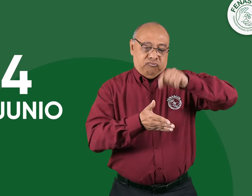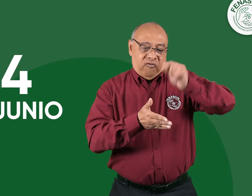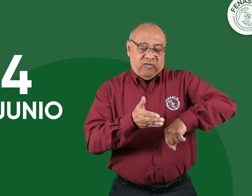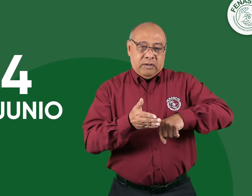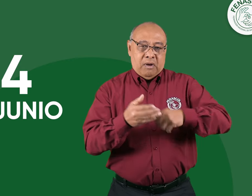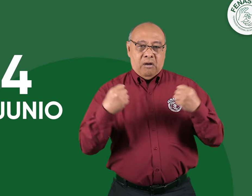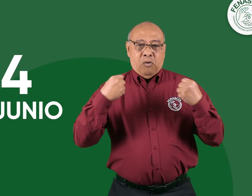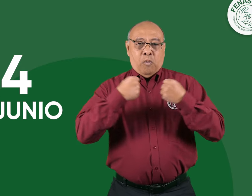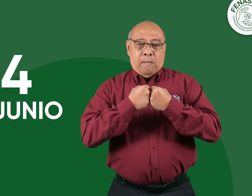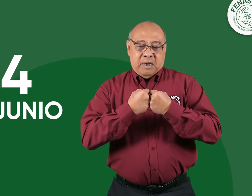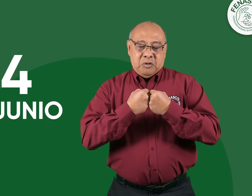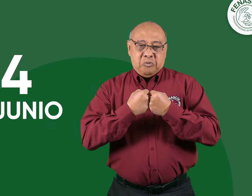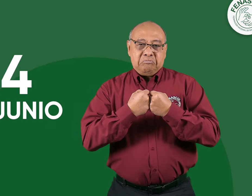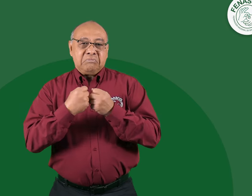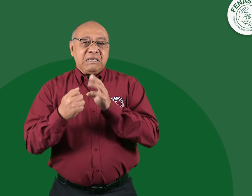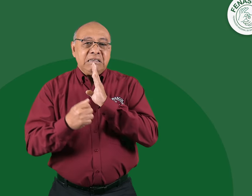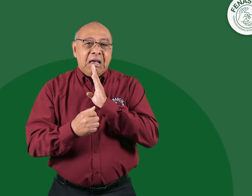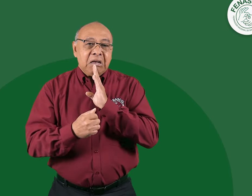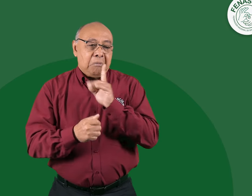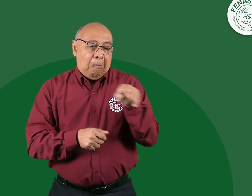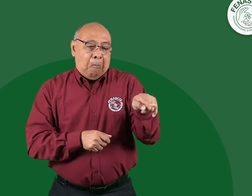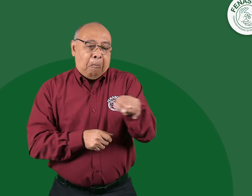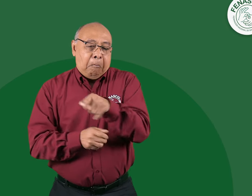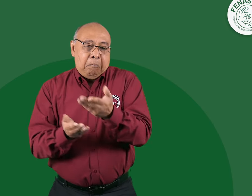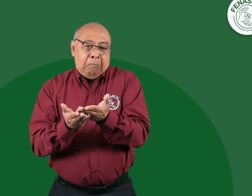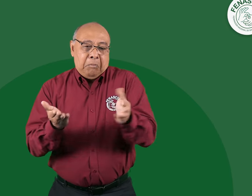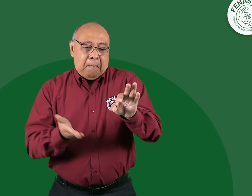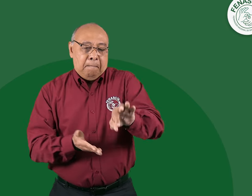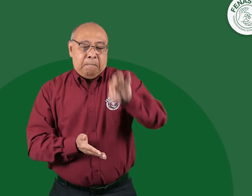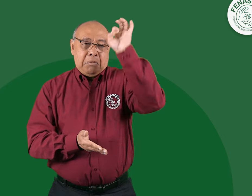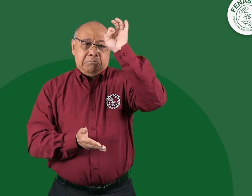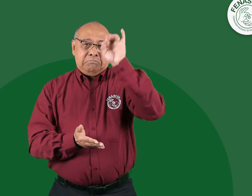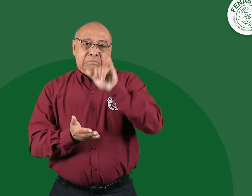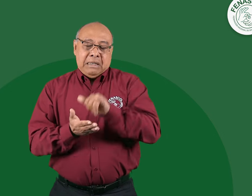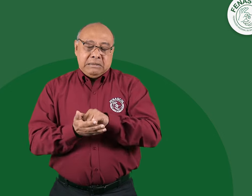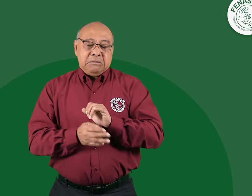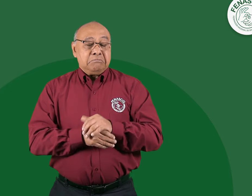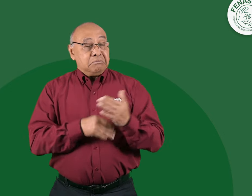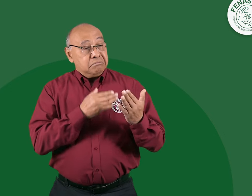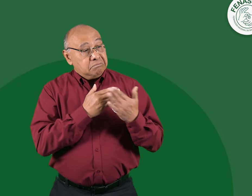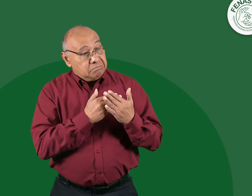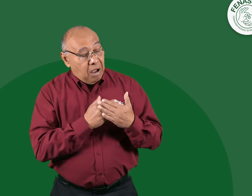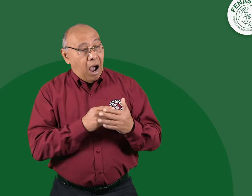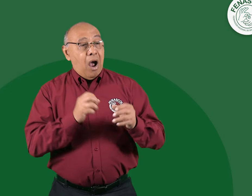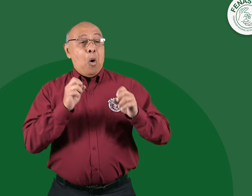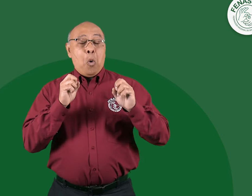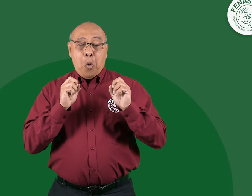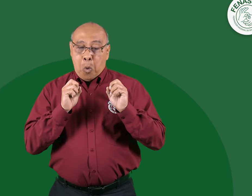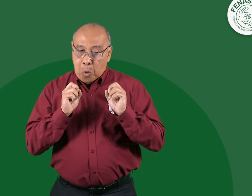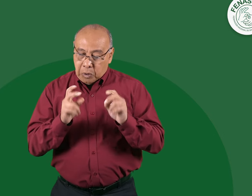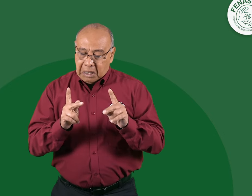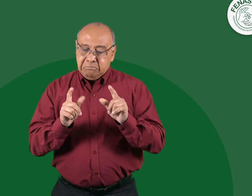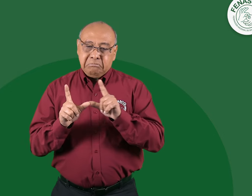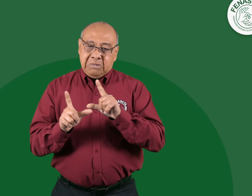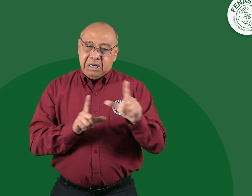Y que para esa fecha se llevaría a cabo la firma del convenio con la entidad seleccionada en el proceso de licitación.